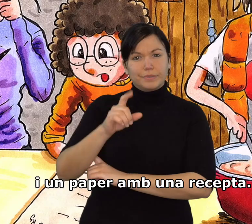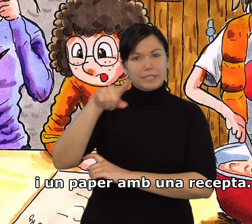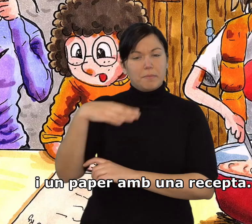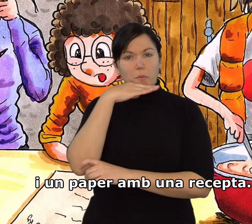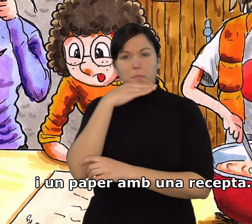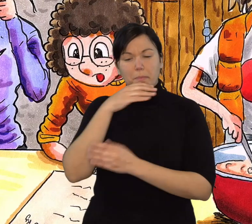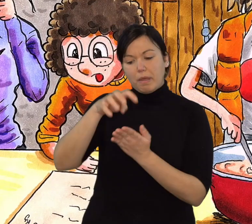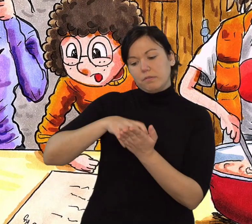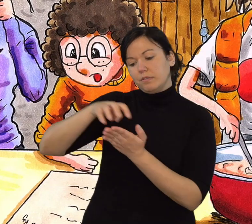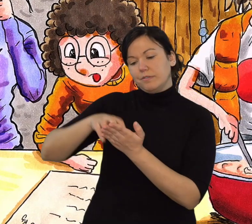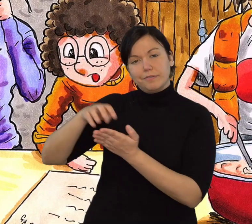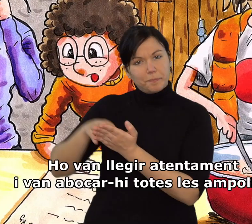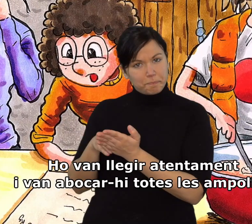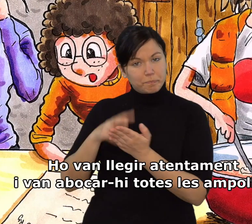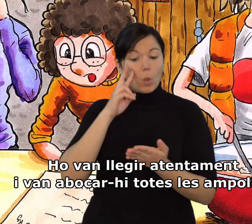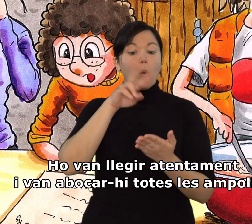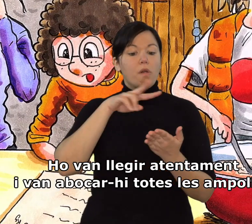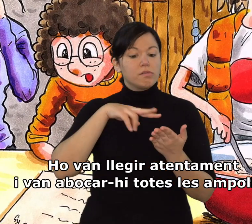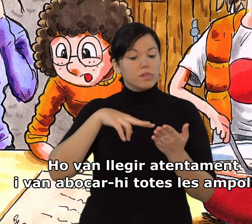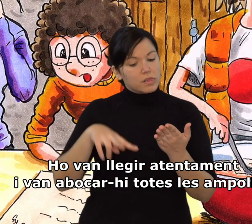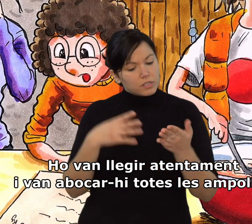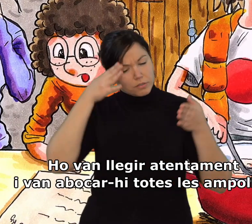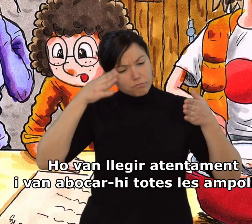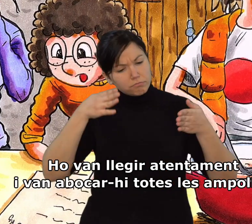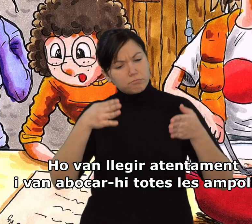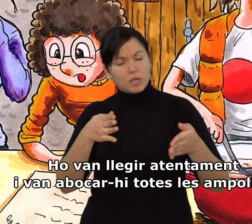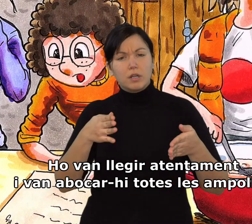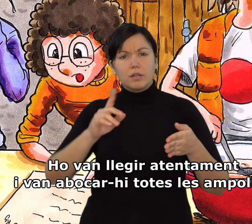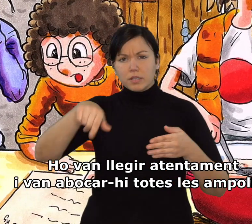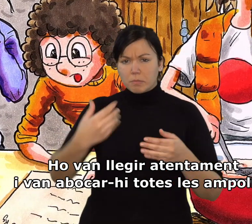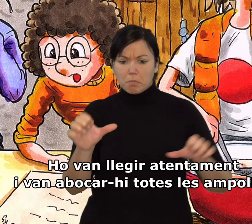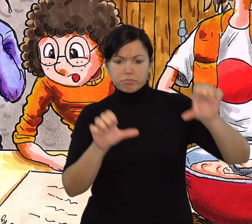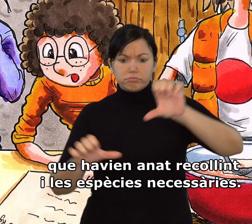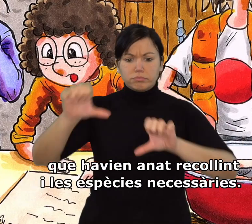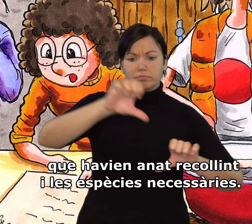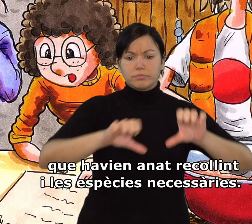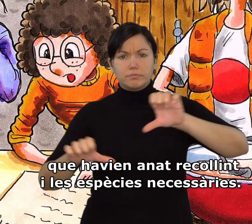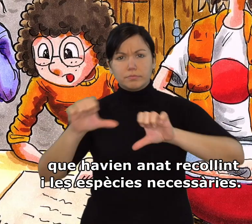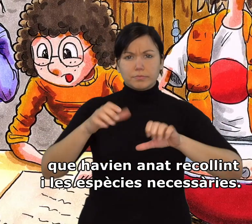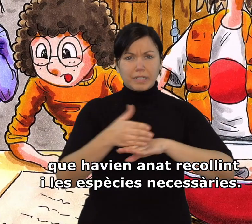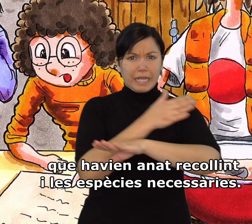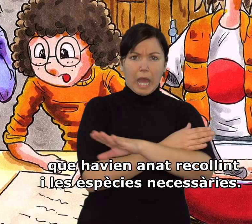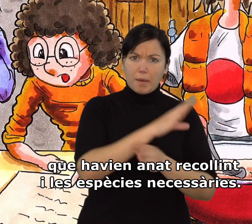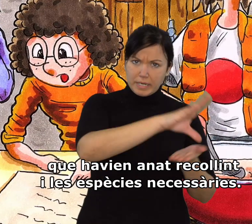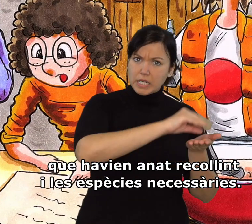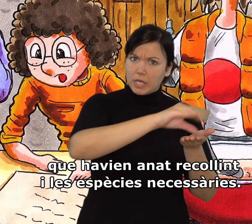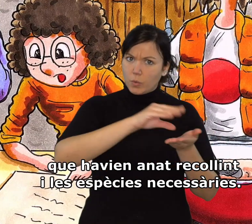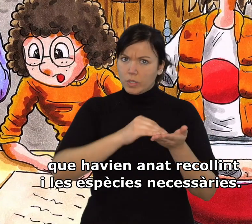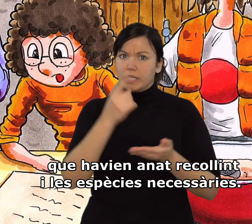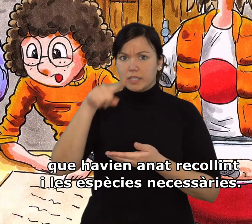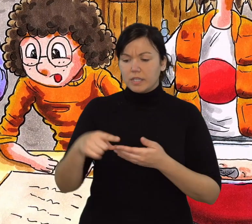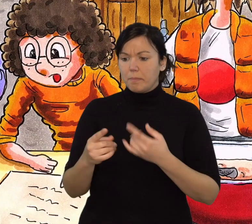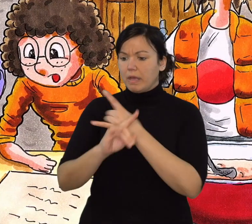amb una recepta. Ho van llegir atentament i van abocar-hi totes les ampolles que havien anat recollint i les espècies